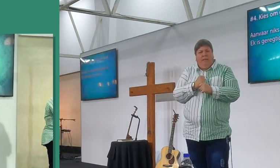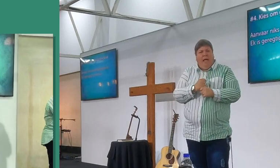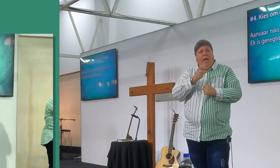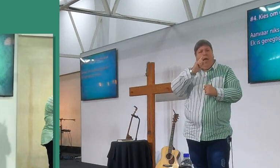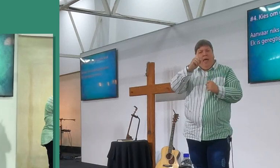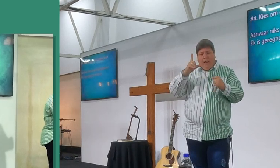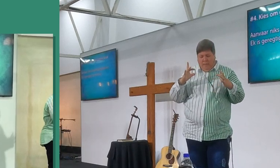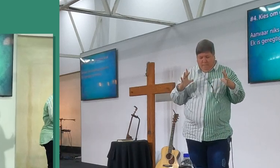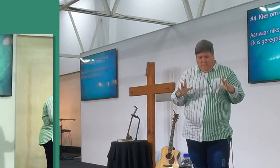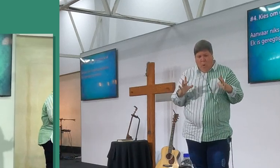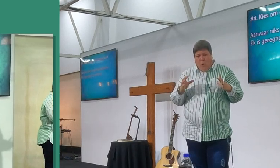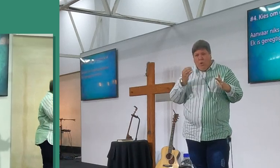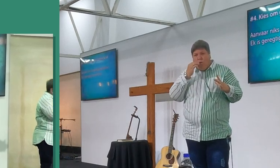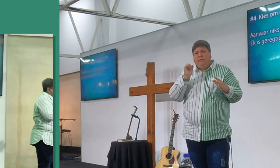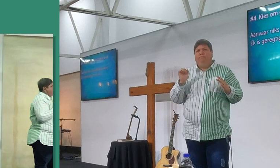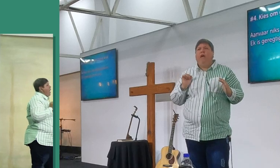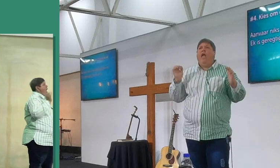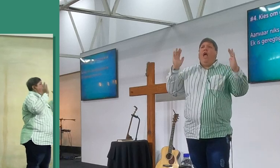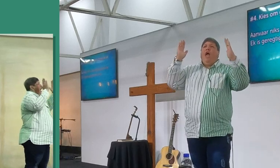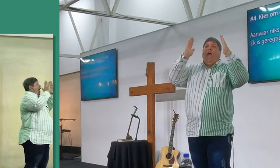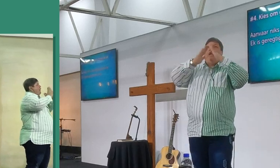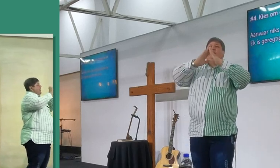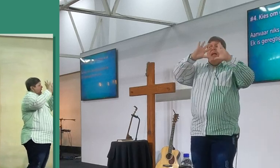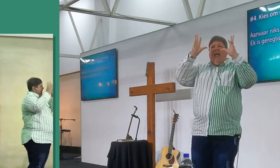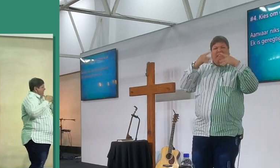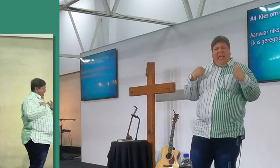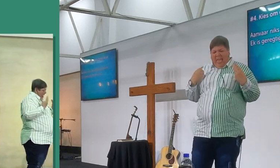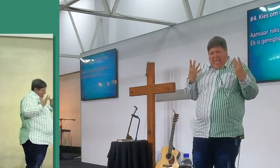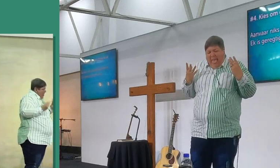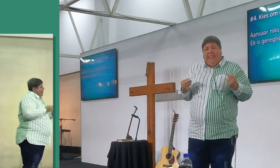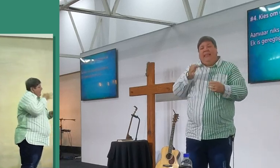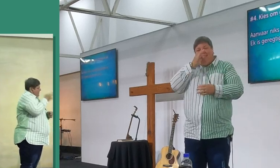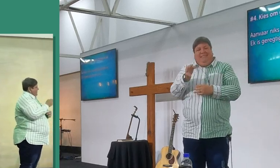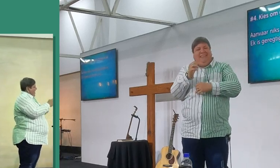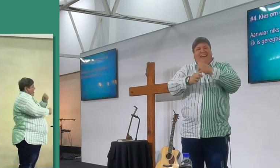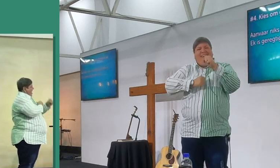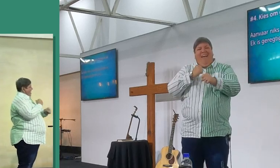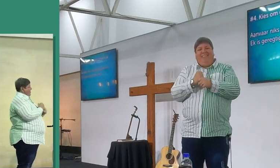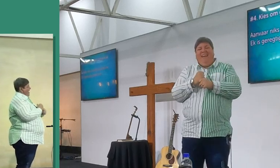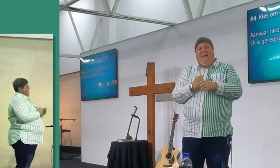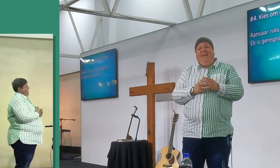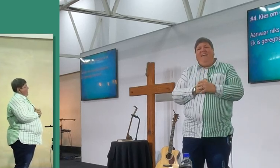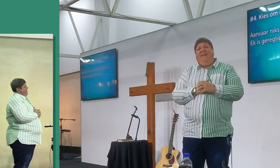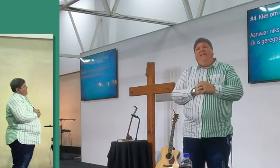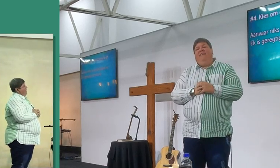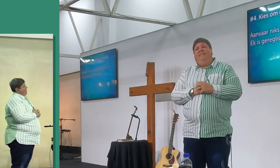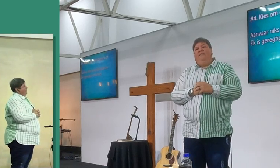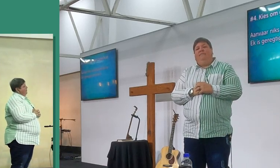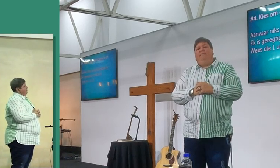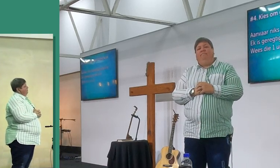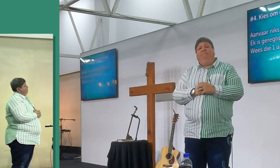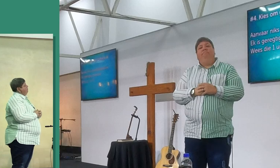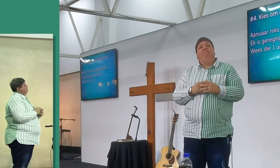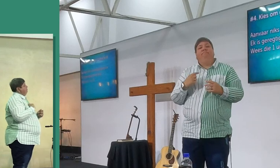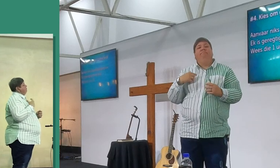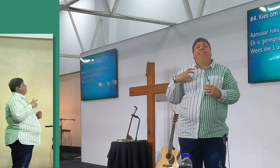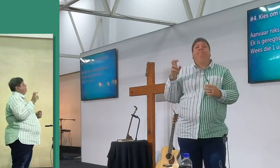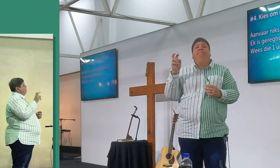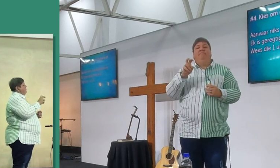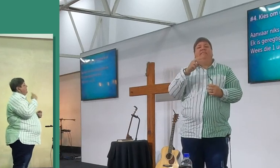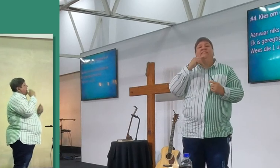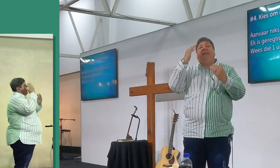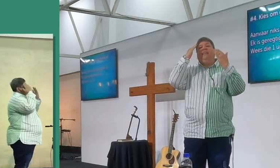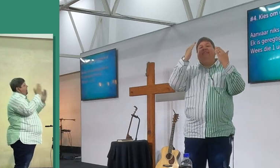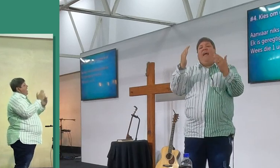op my bord is, elke ding wat by my huis is, is alles net genade, dan is ek op my plek om dankie te kan sê,